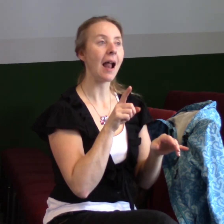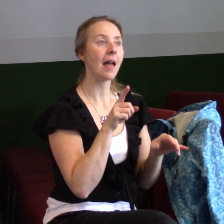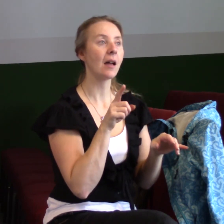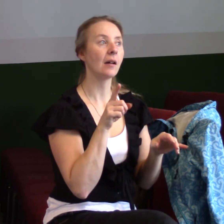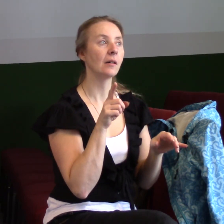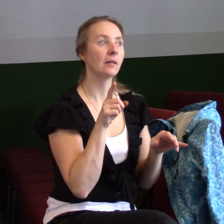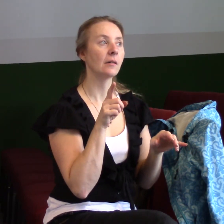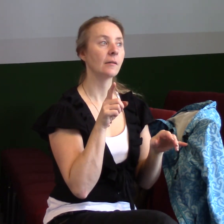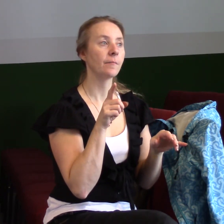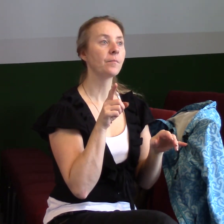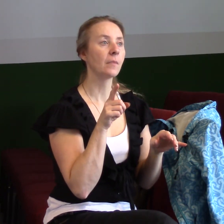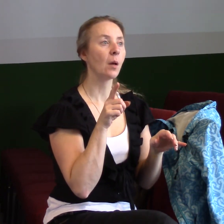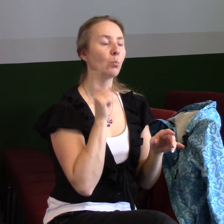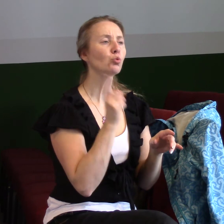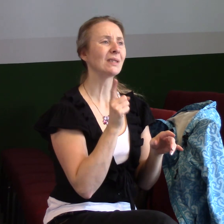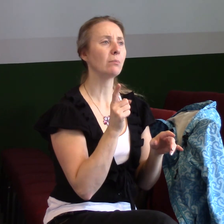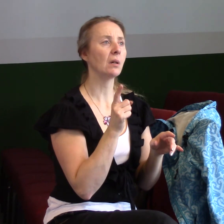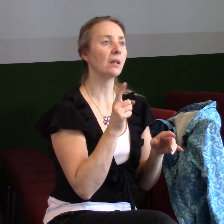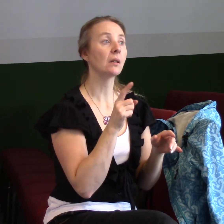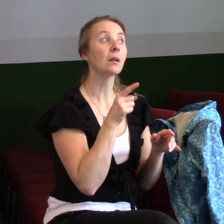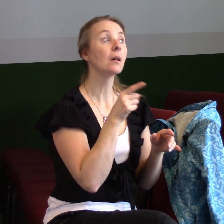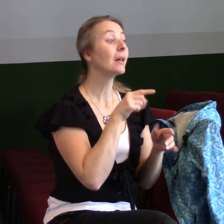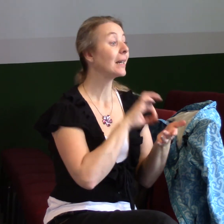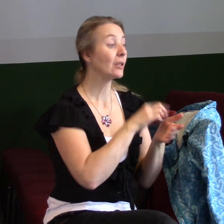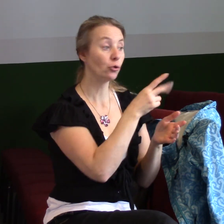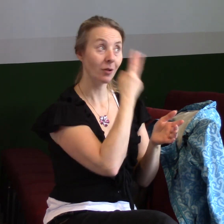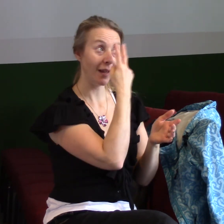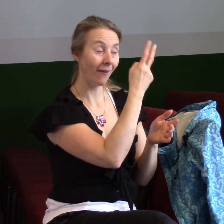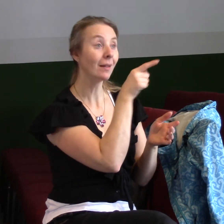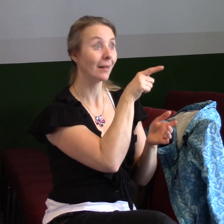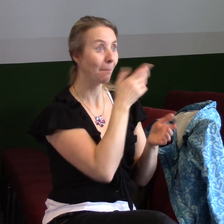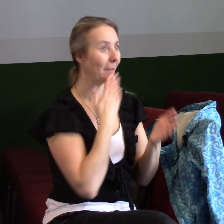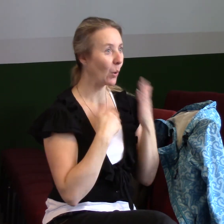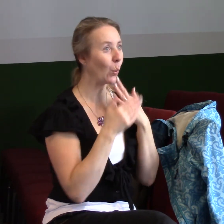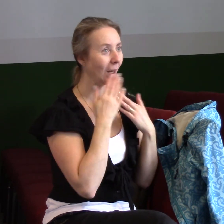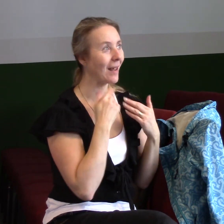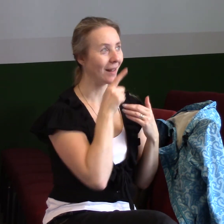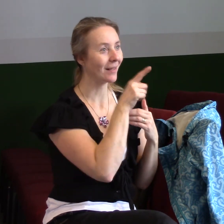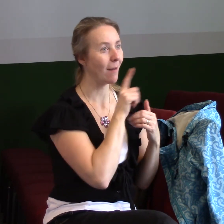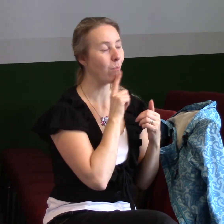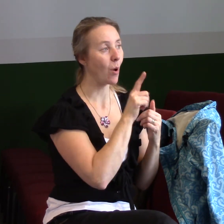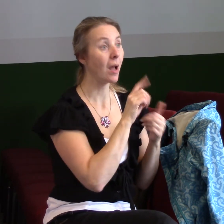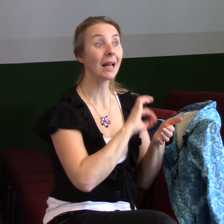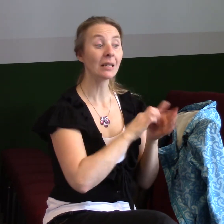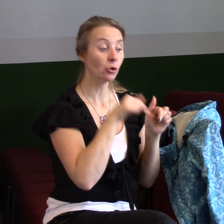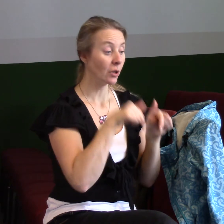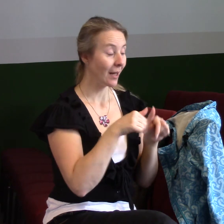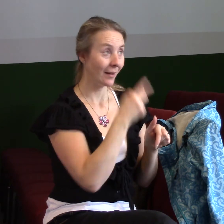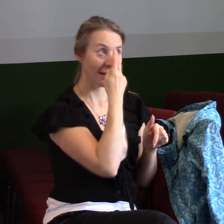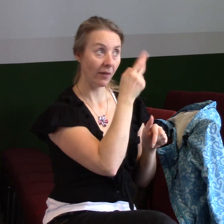Ježíše Krista. Ať jste ho neviděli, tak ho milujete. I když ho ani teď nevidíte, tak v něho věříte a